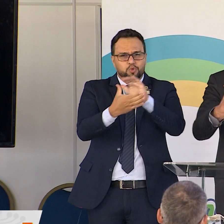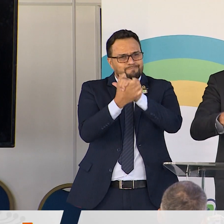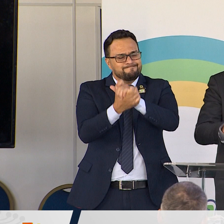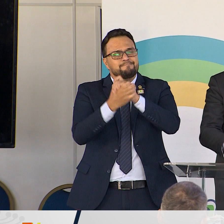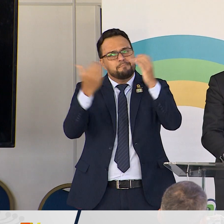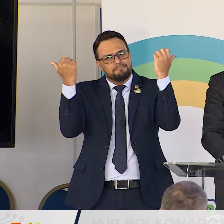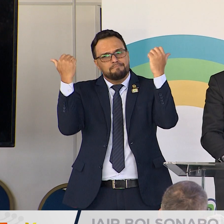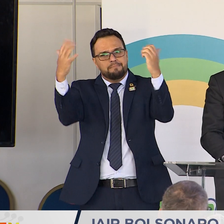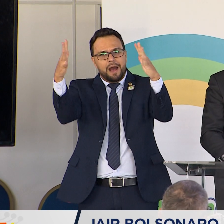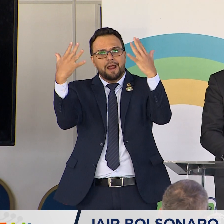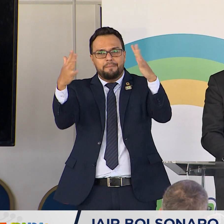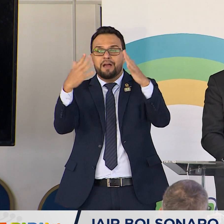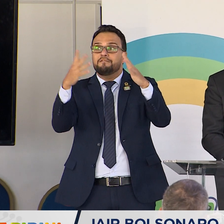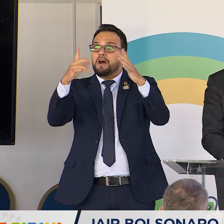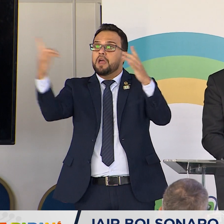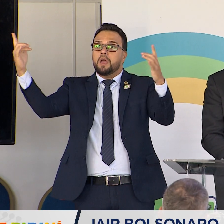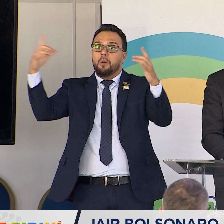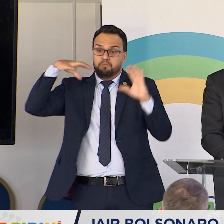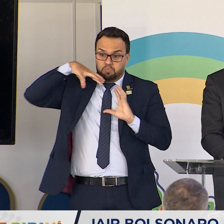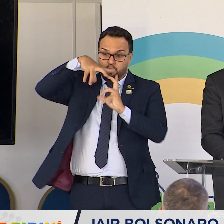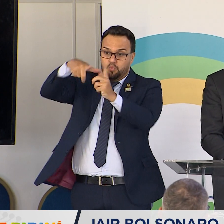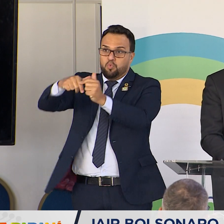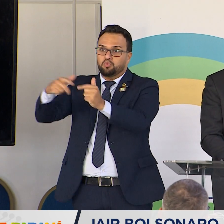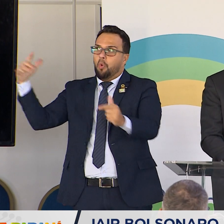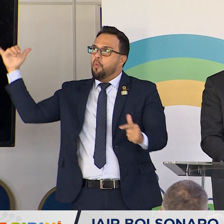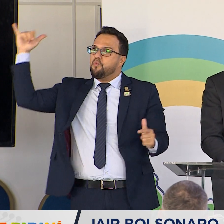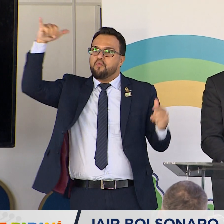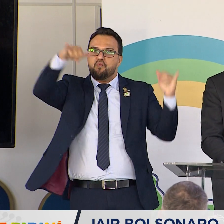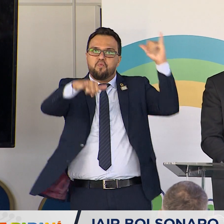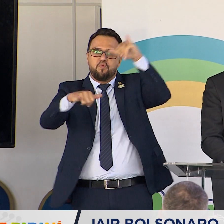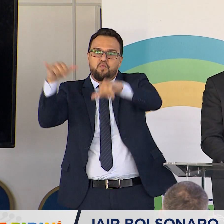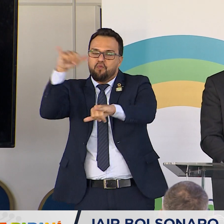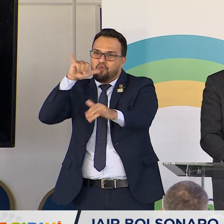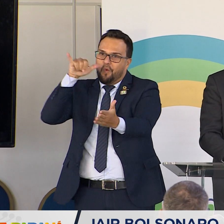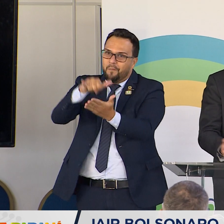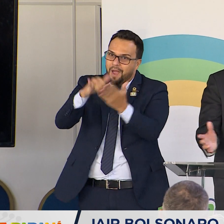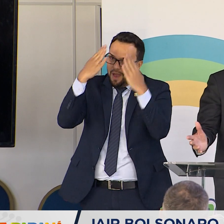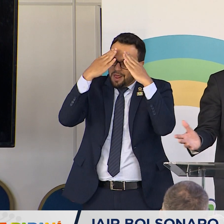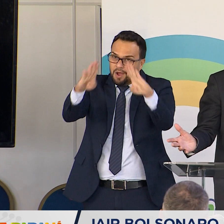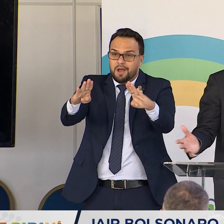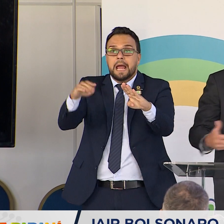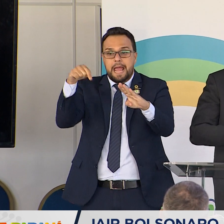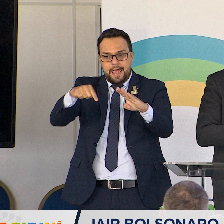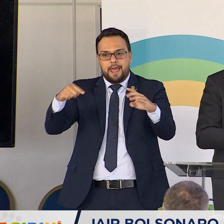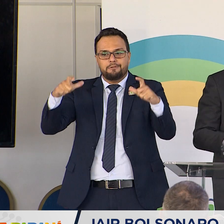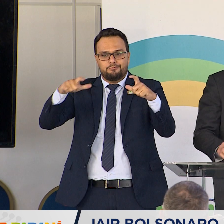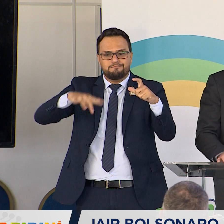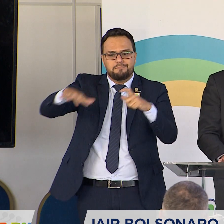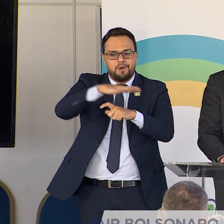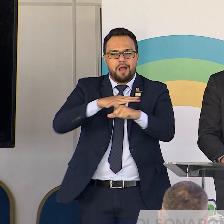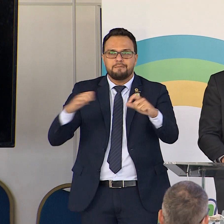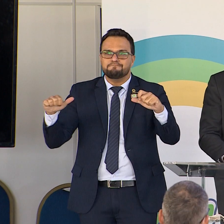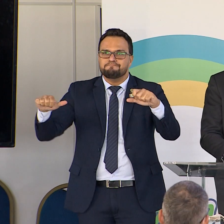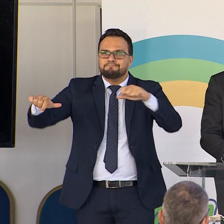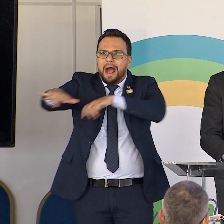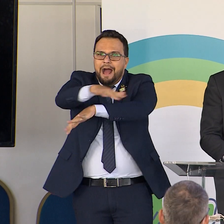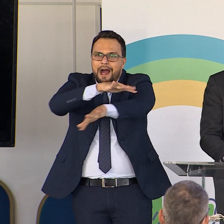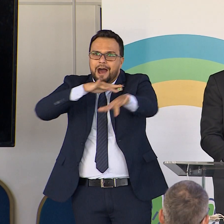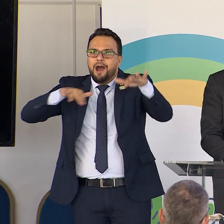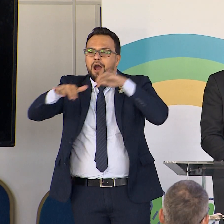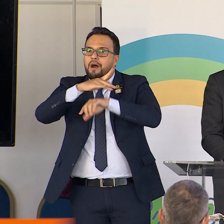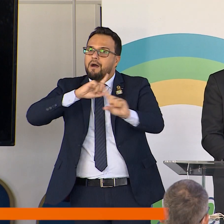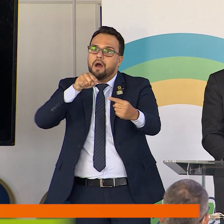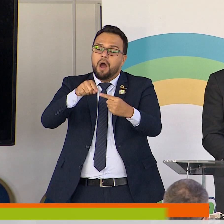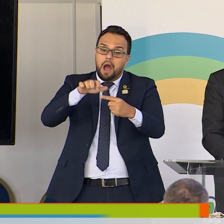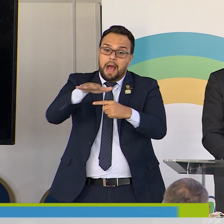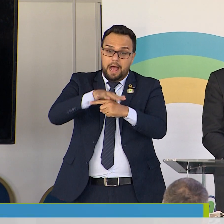parabéns, vai receber voos agora do mundo todo. É uma cidade com uma vocação enorme, obviamente, para o turismo, dado que tem aqui